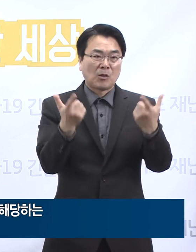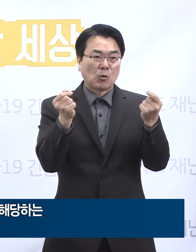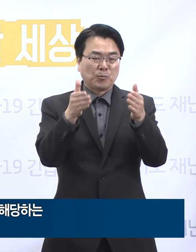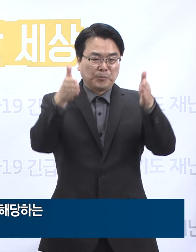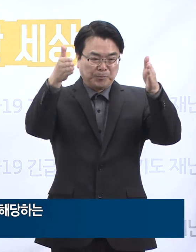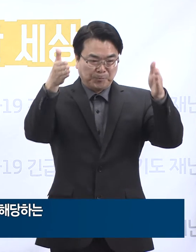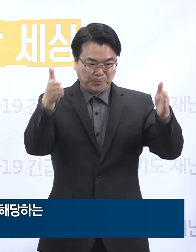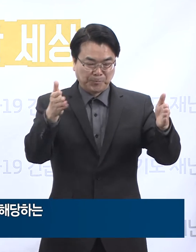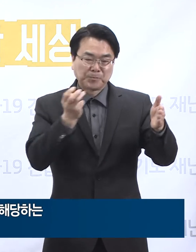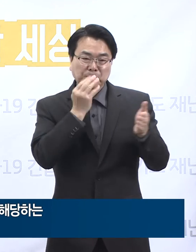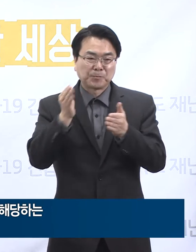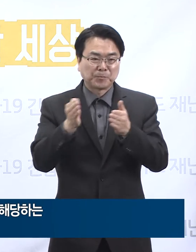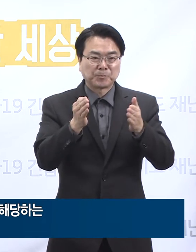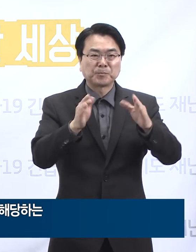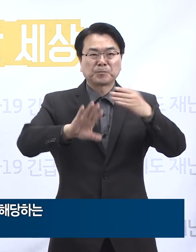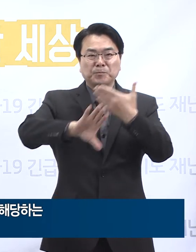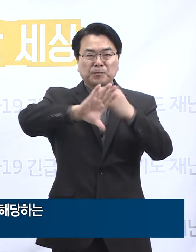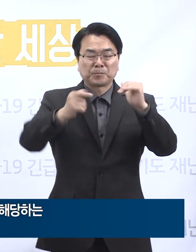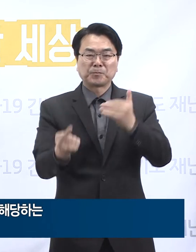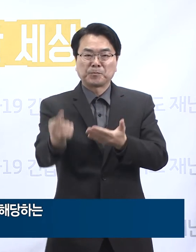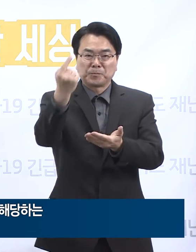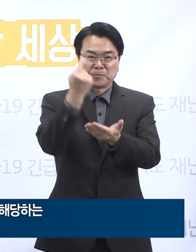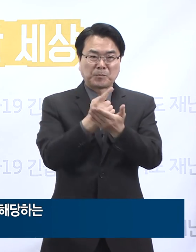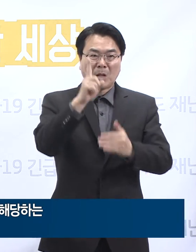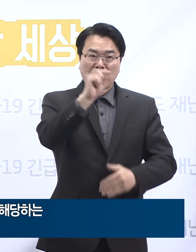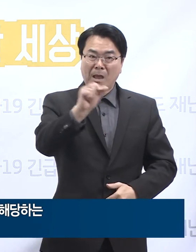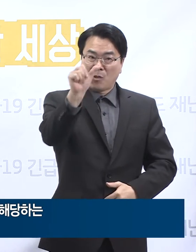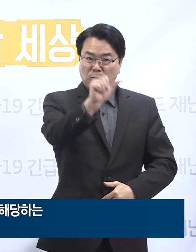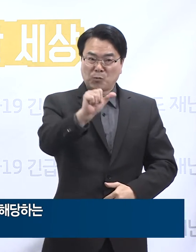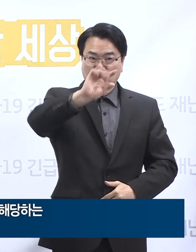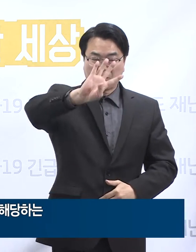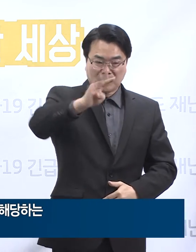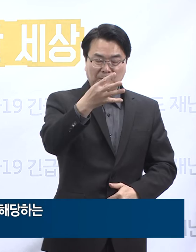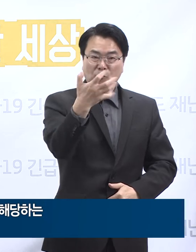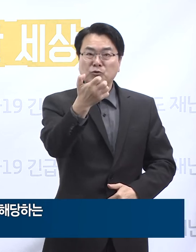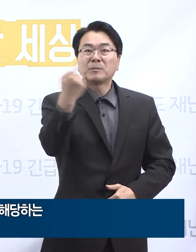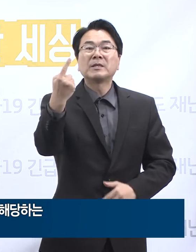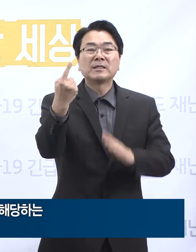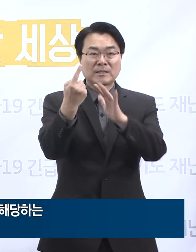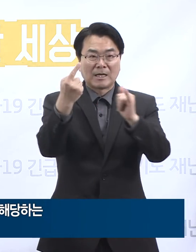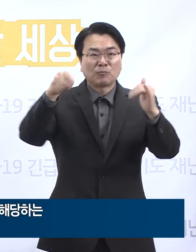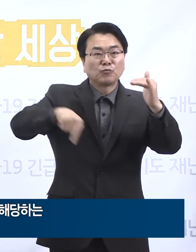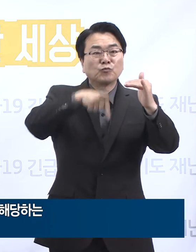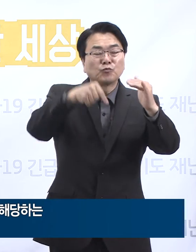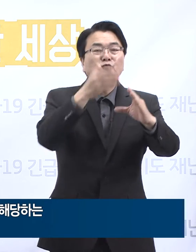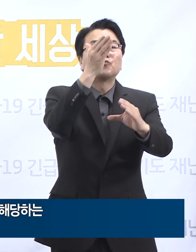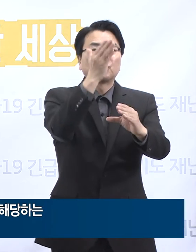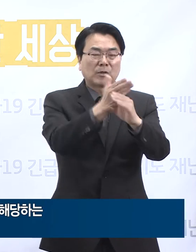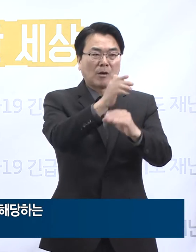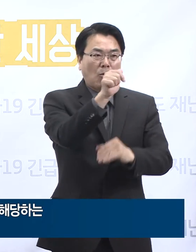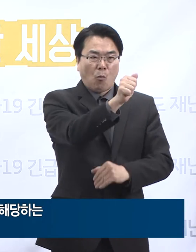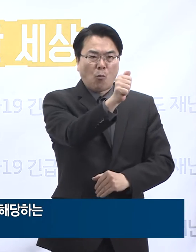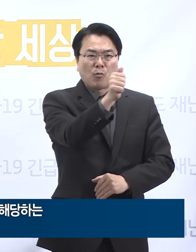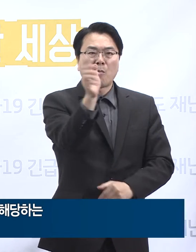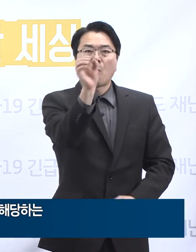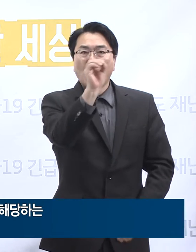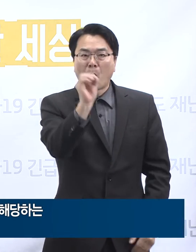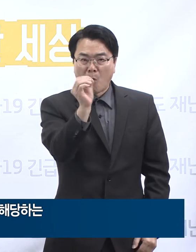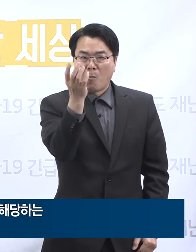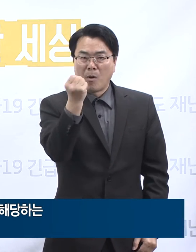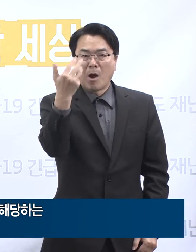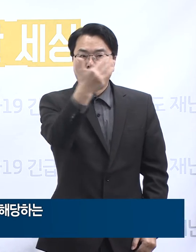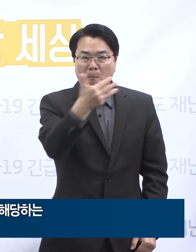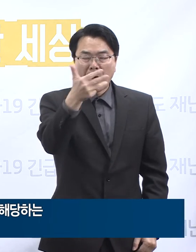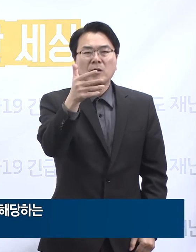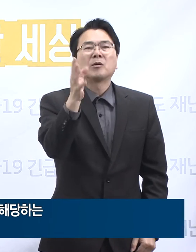해외 입국자는 총 15,491명으로 이 중 55.2%인 8